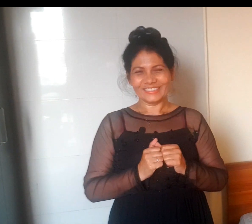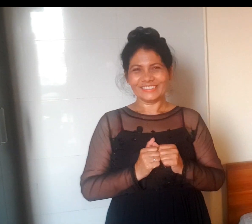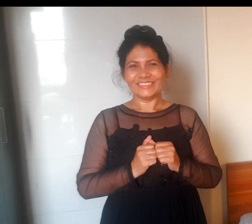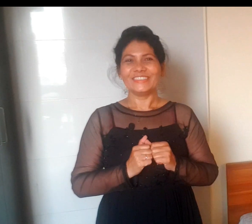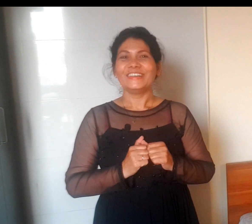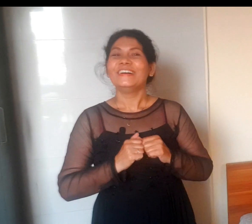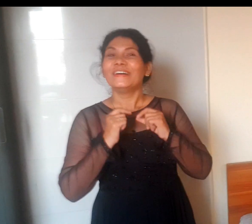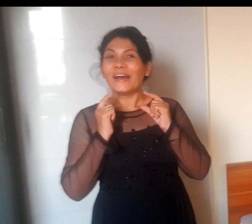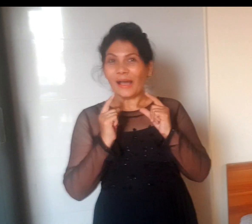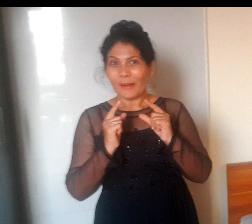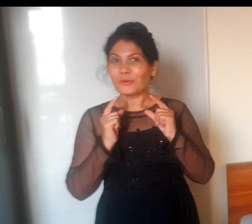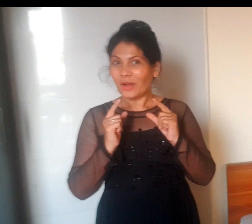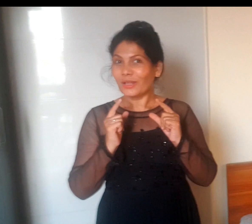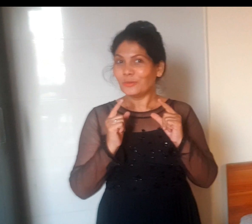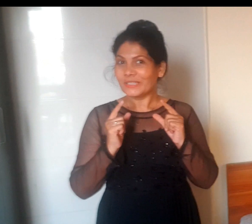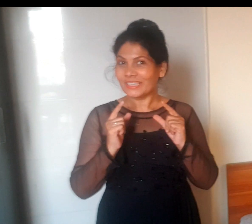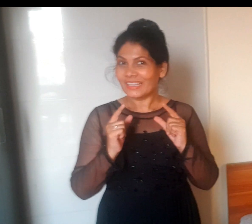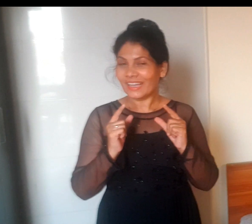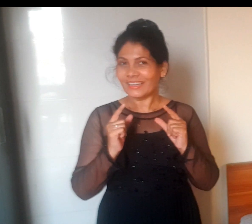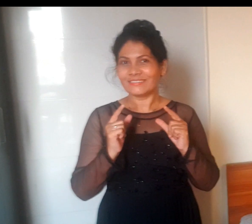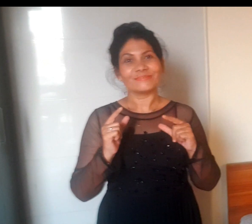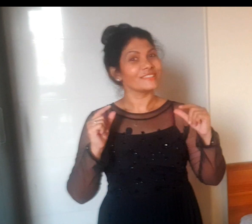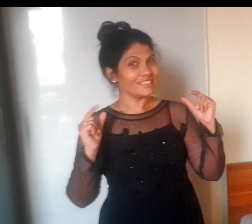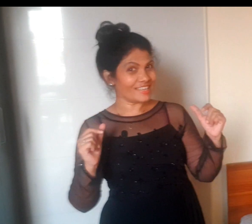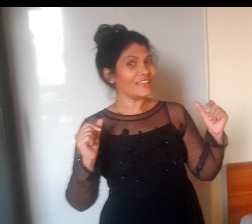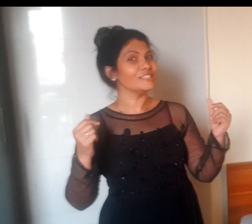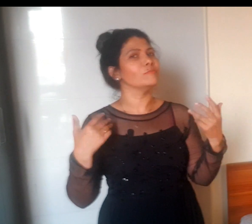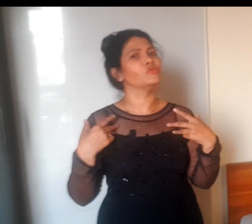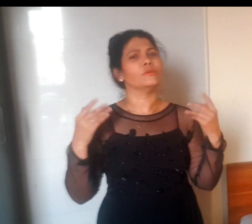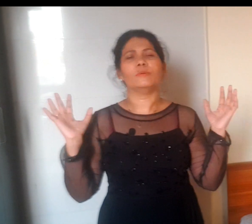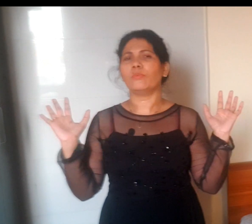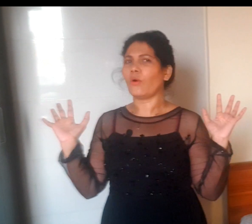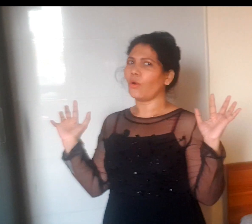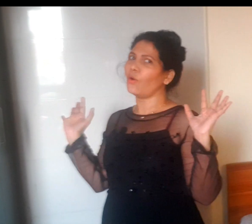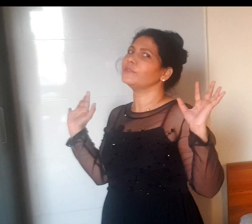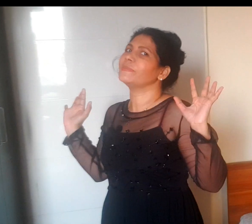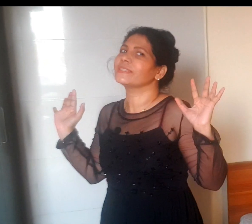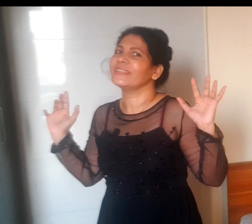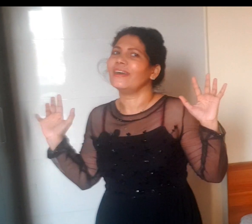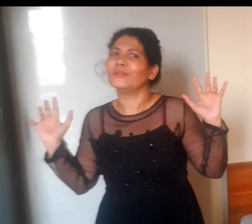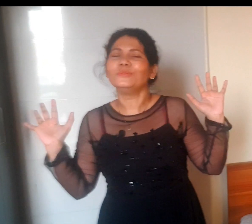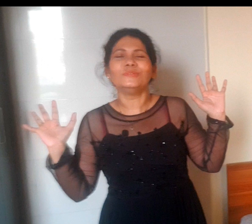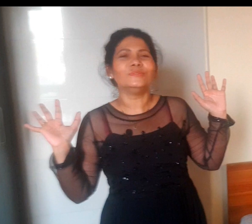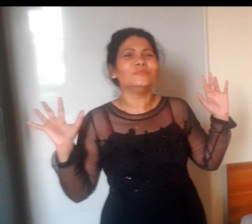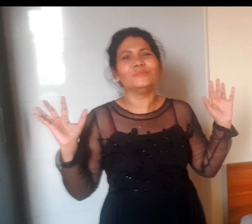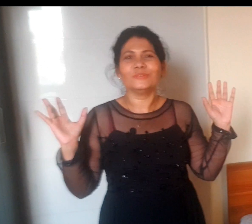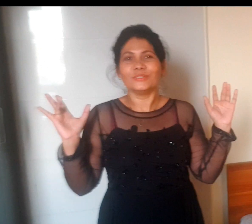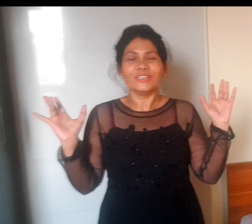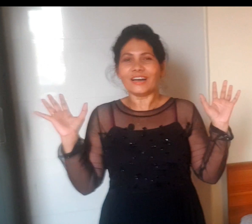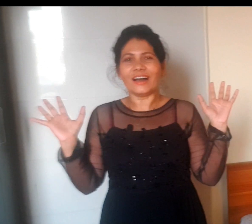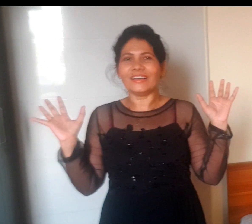आपको आलू पसंद है येस मुझे भी बहुत पसंद है आलू